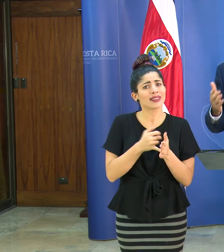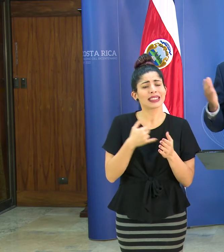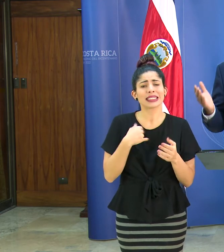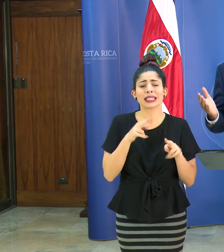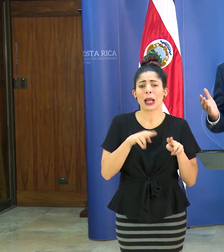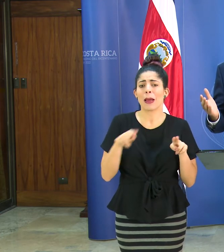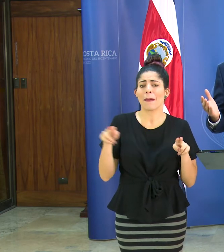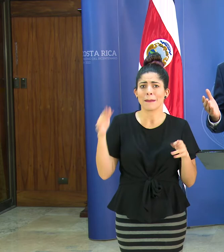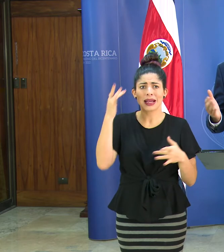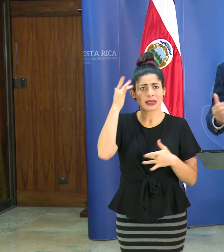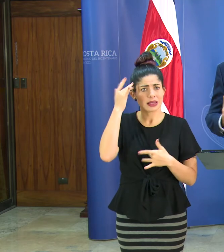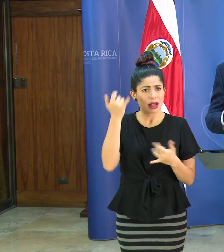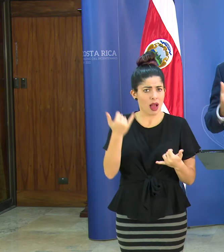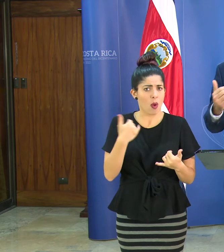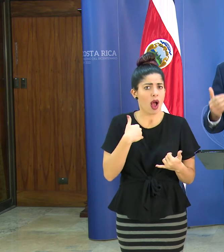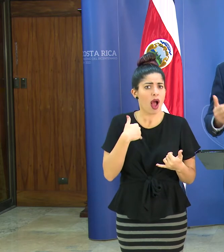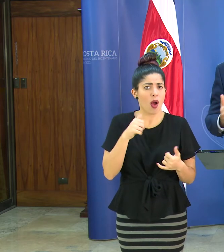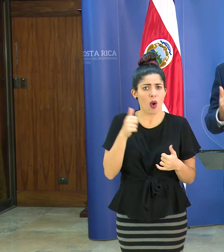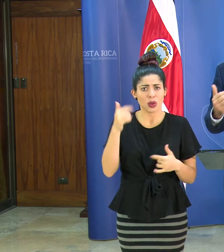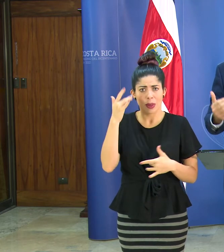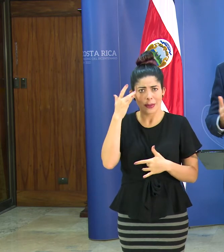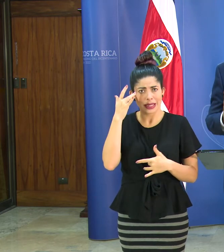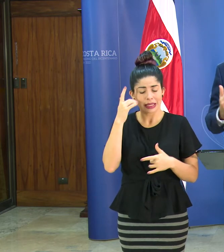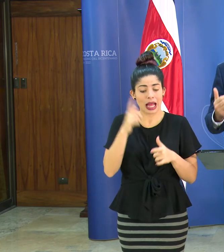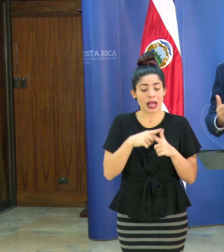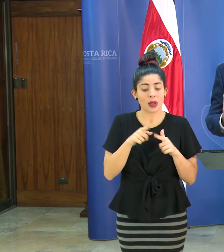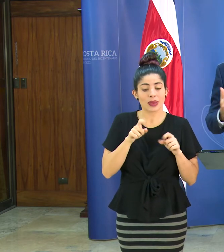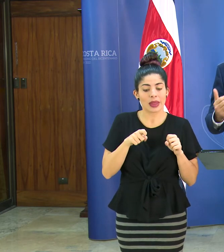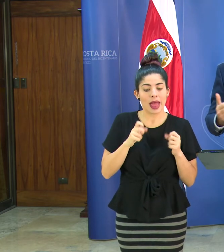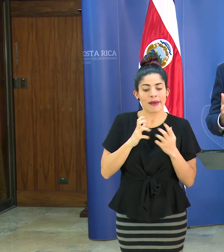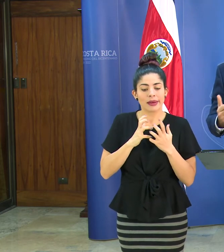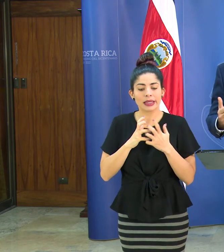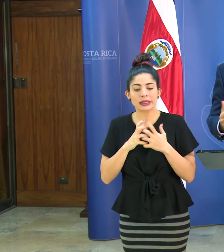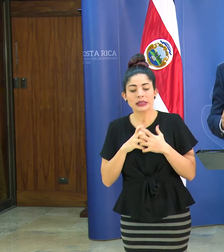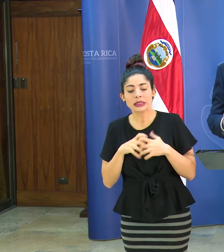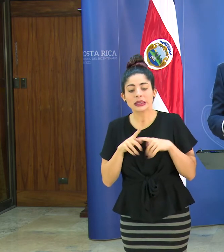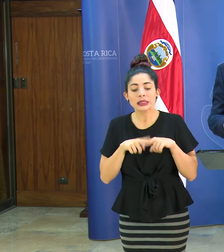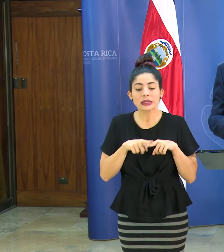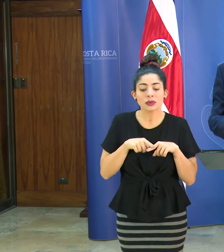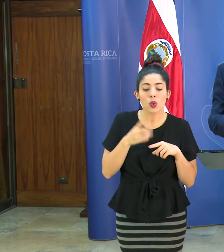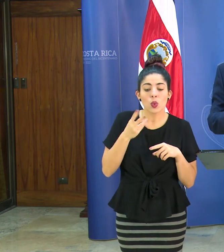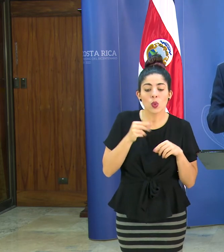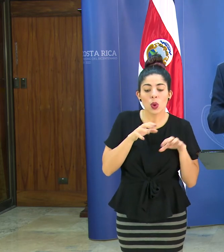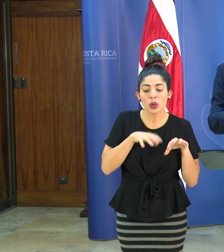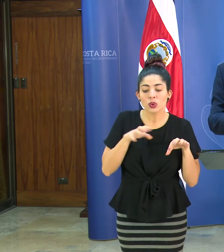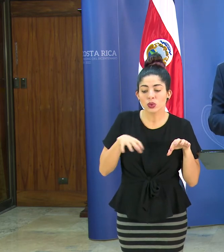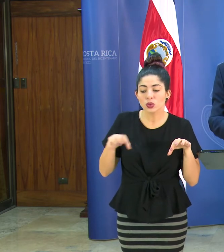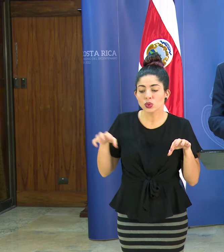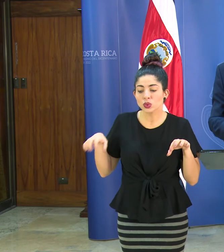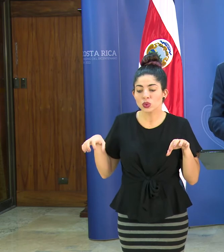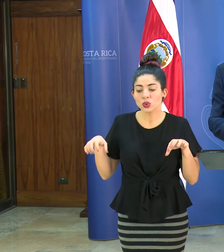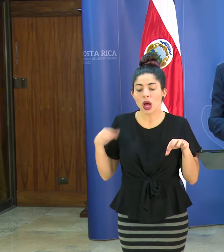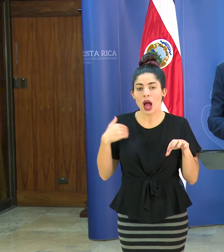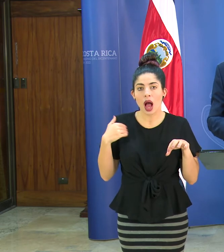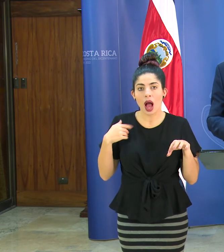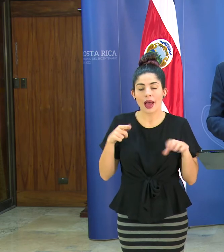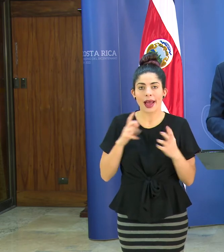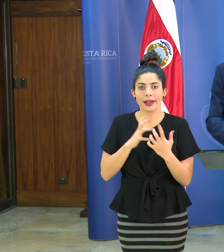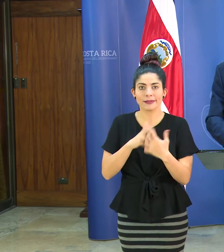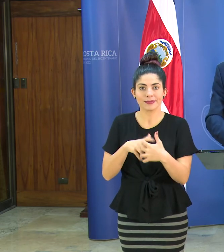pacientes hoy en día entonces hay que ir adaptándose de acuerdo a la disponibilidad de unidades de cubículos